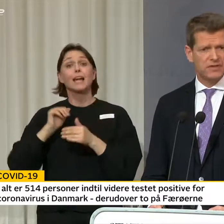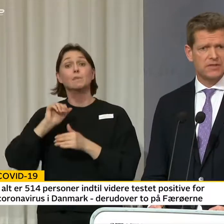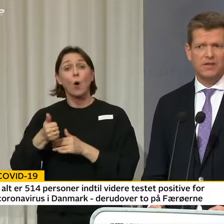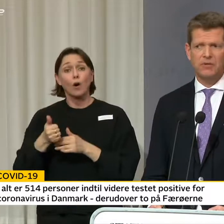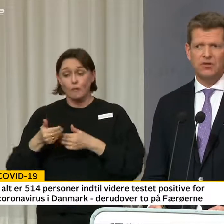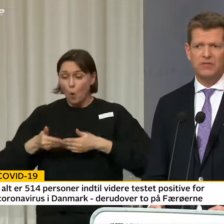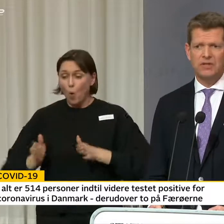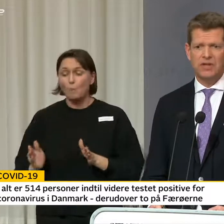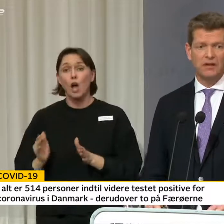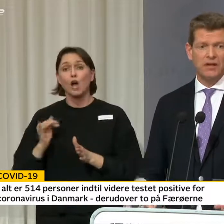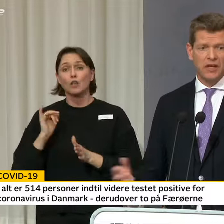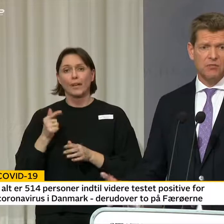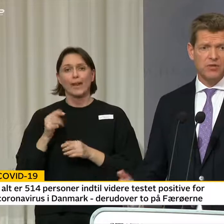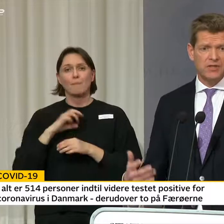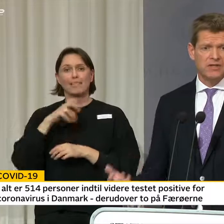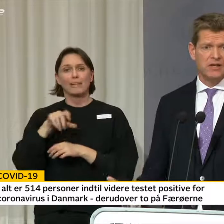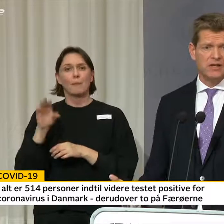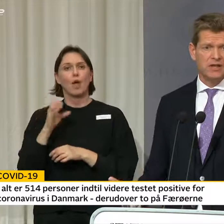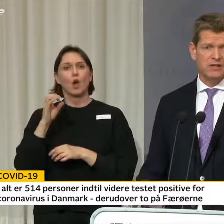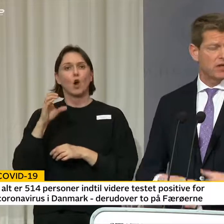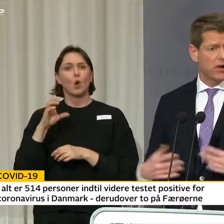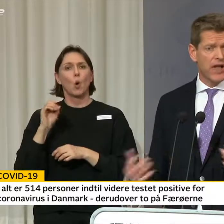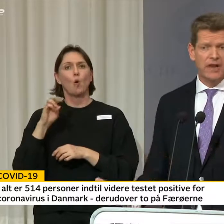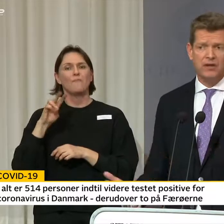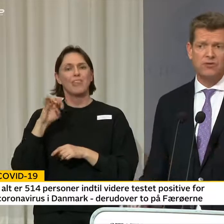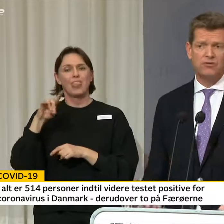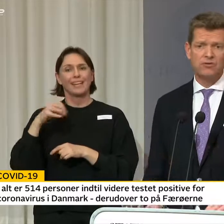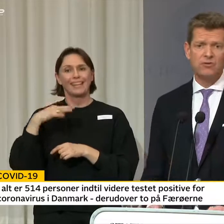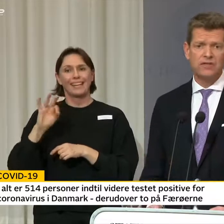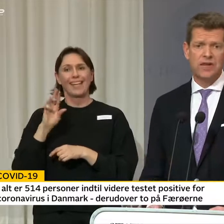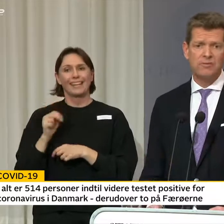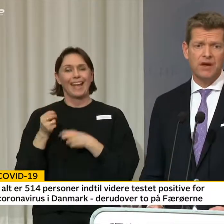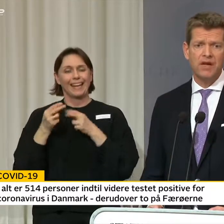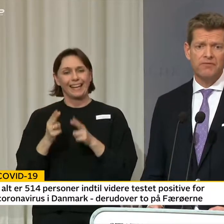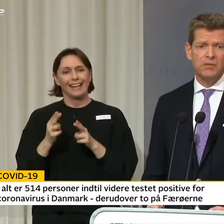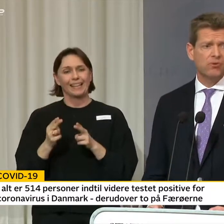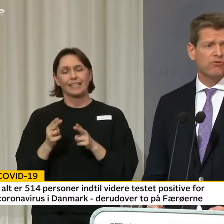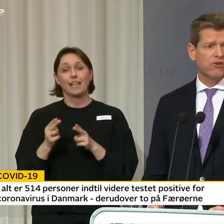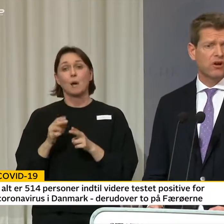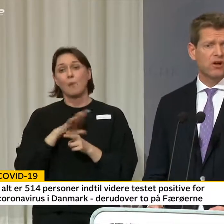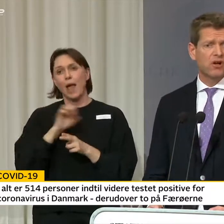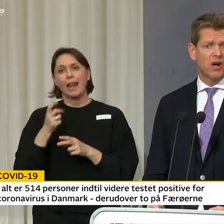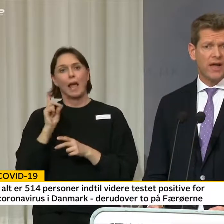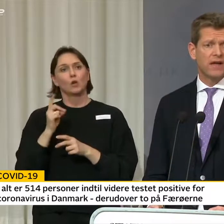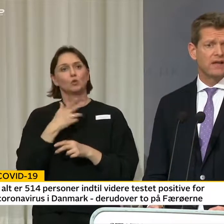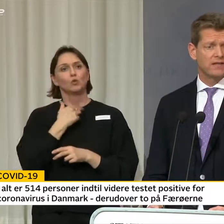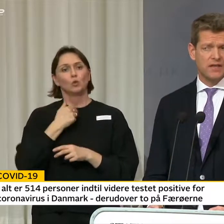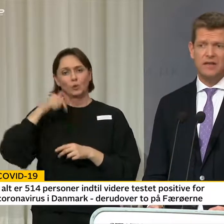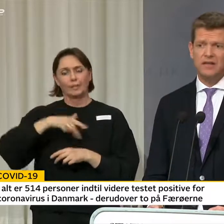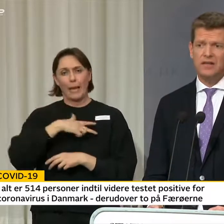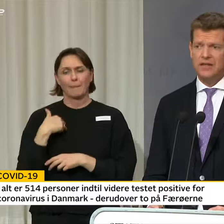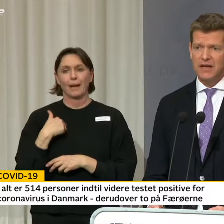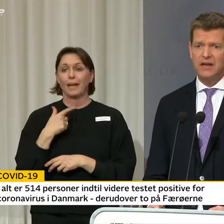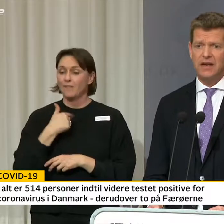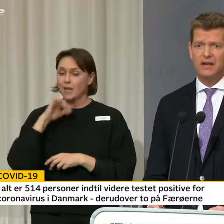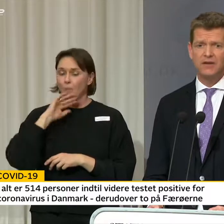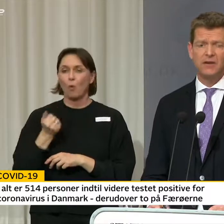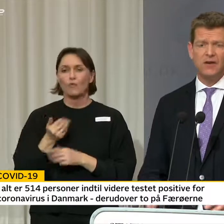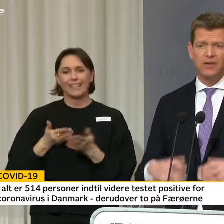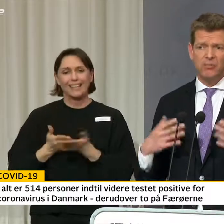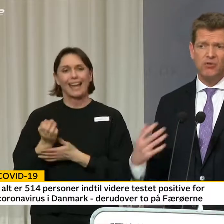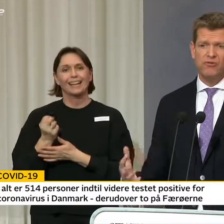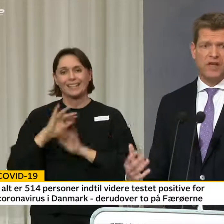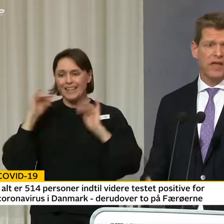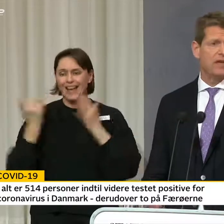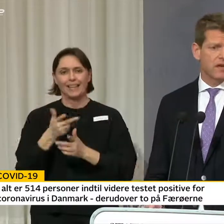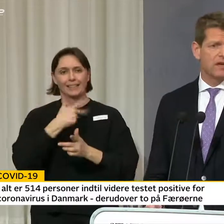patienter med covid-19 kan modtages og indlægges på alle akut sygehus i Danmark. Vi har brug for at have tilgængeligheden i hele landet.